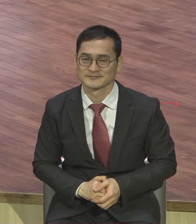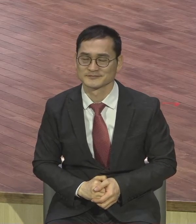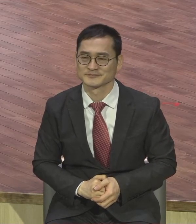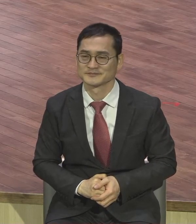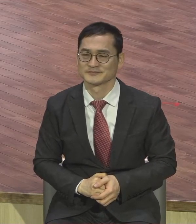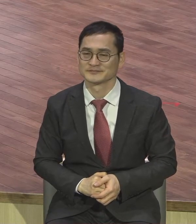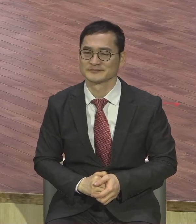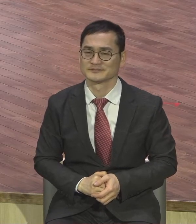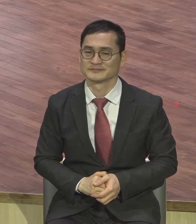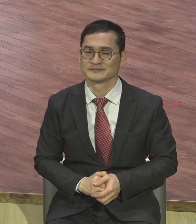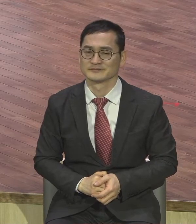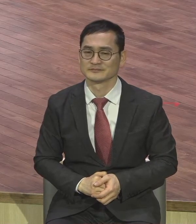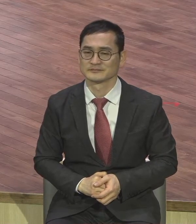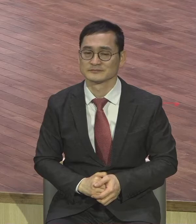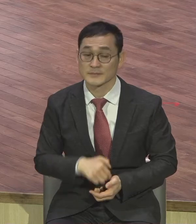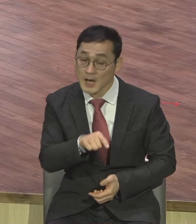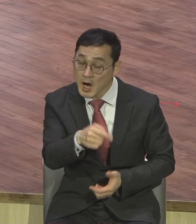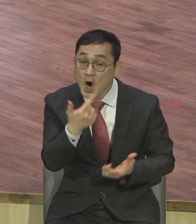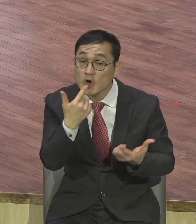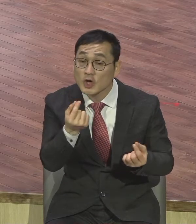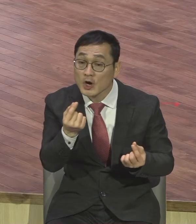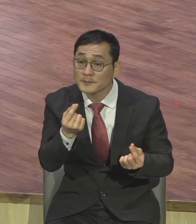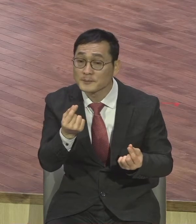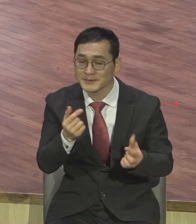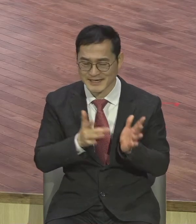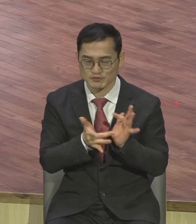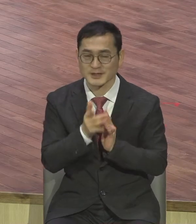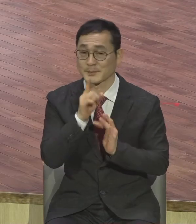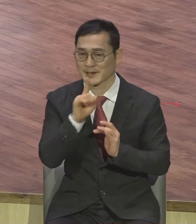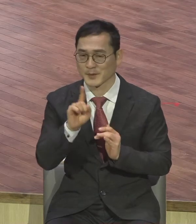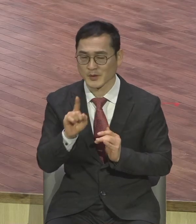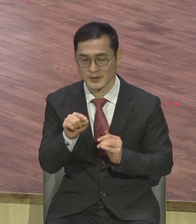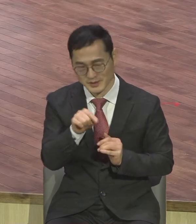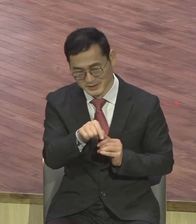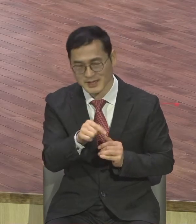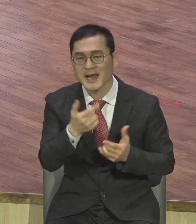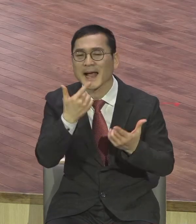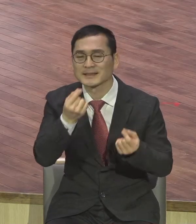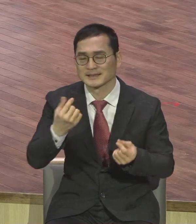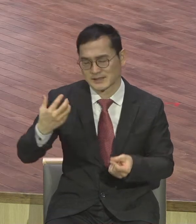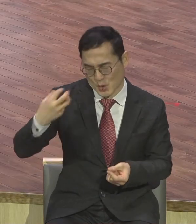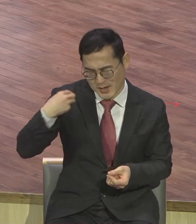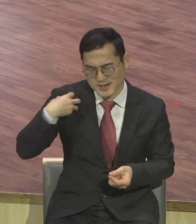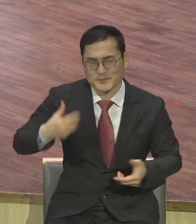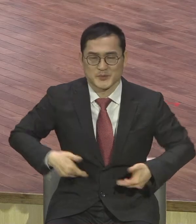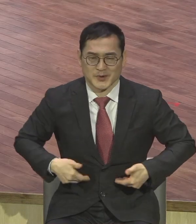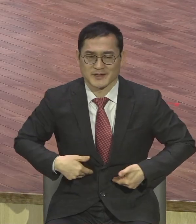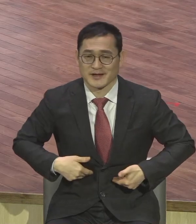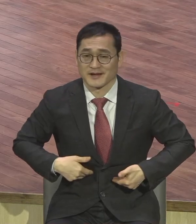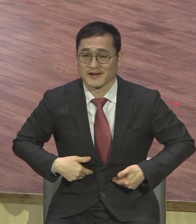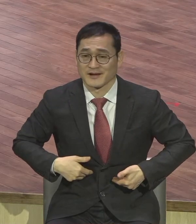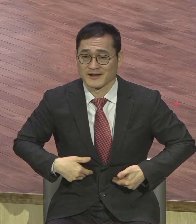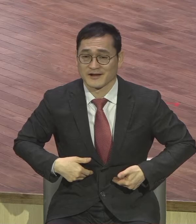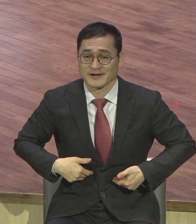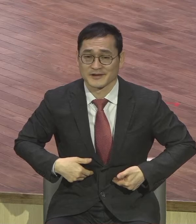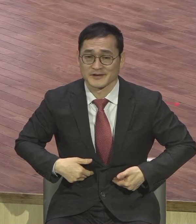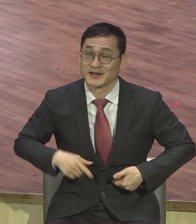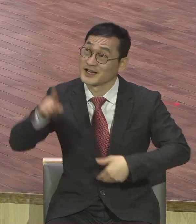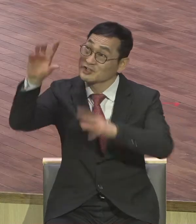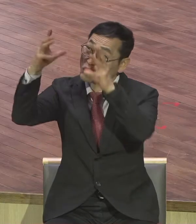마치 이런 서기관과 같은 역할을 해야 된다는 말씀이에요 천국 제자들 한마디로